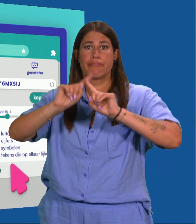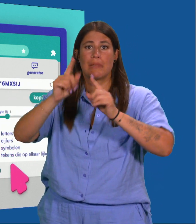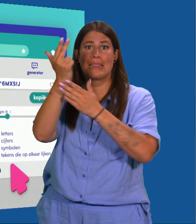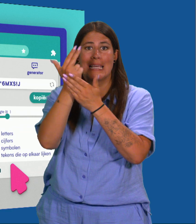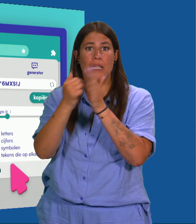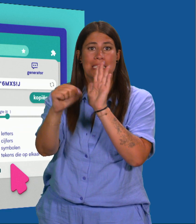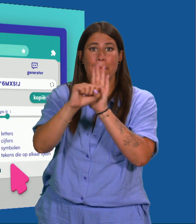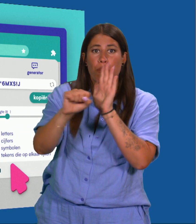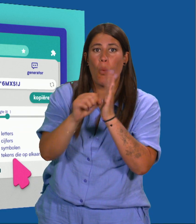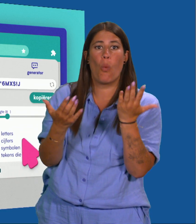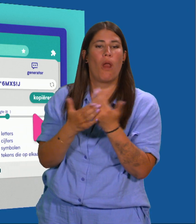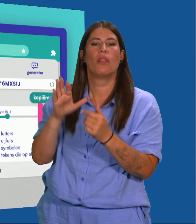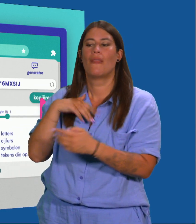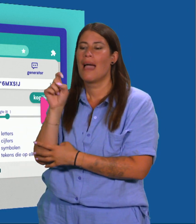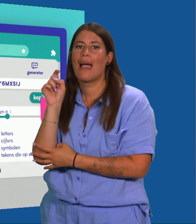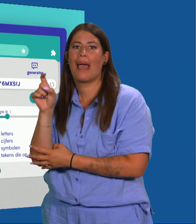Klik op Kopiëren.